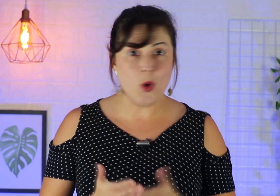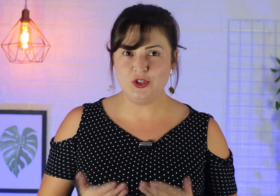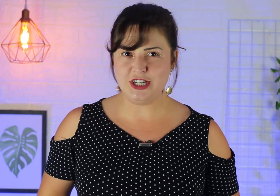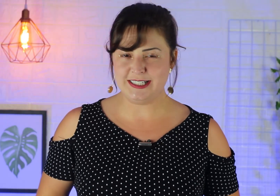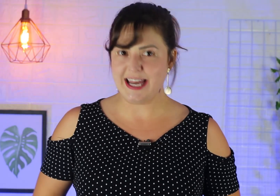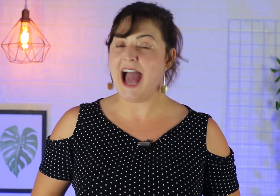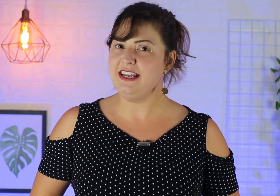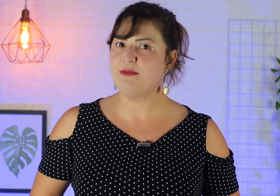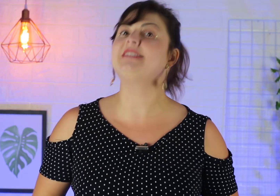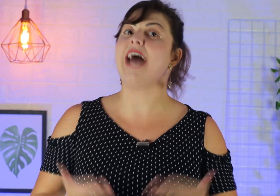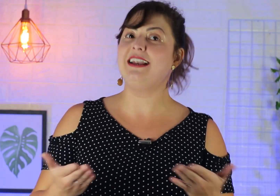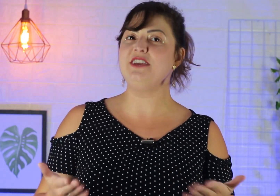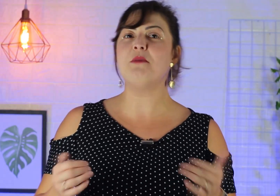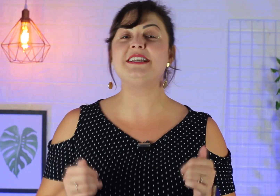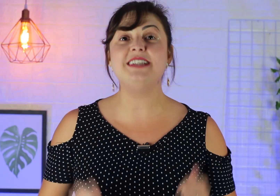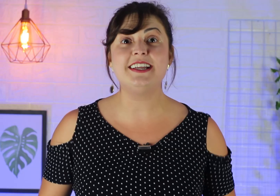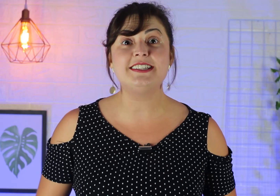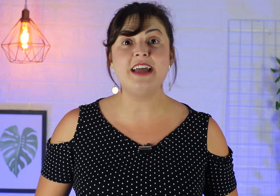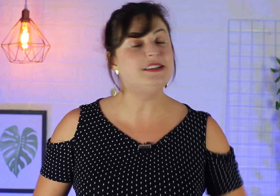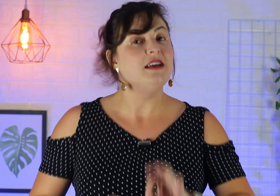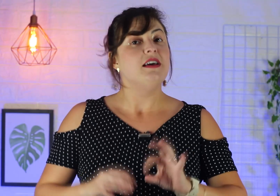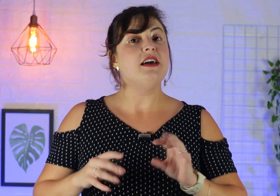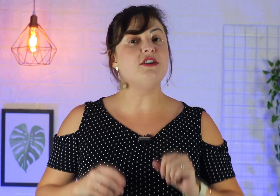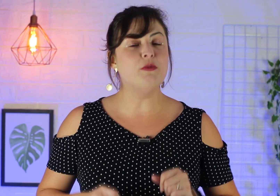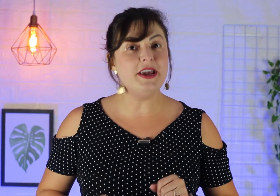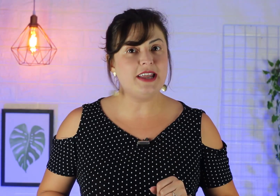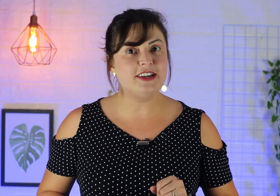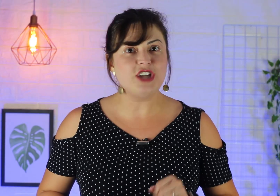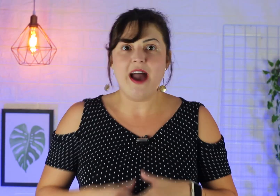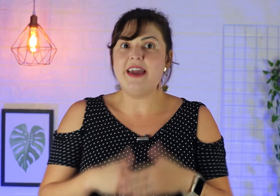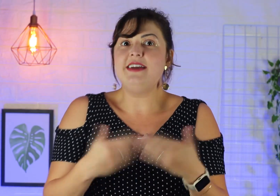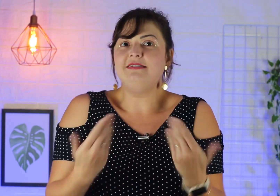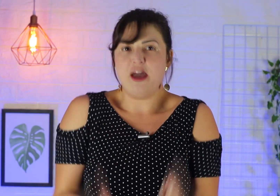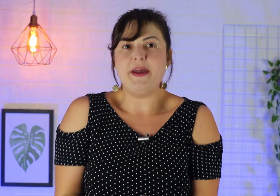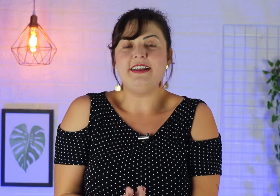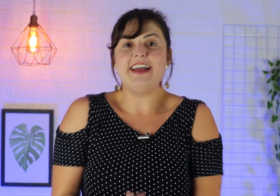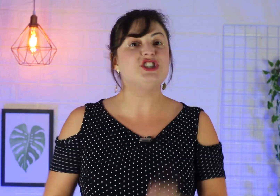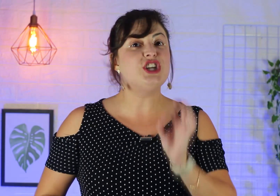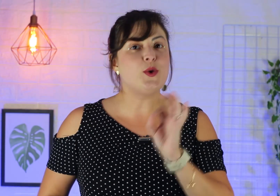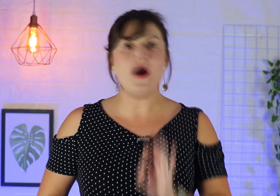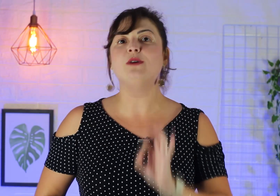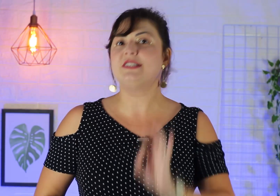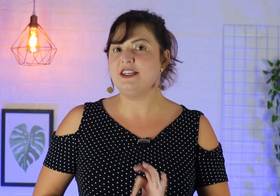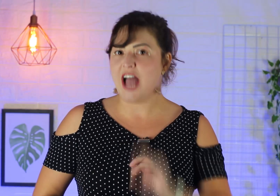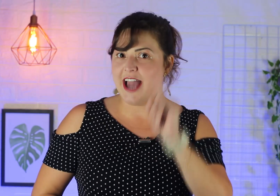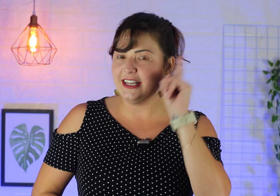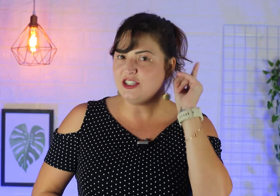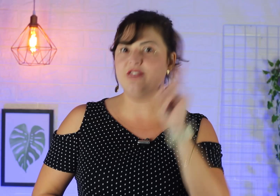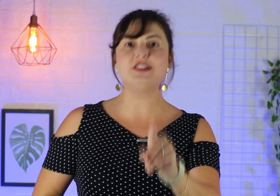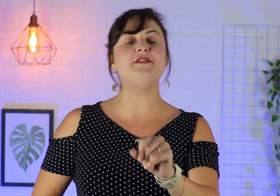utilizar a Libras, a língua brasileira de sinais, em uma igreja independente de qual seja a igreja que você